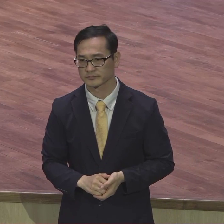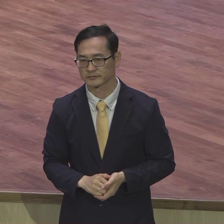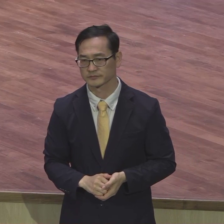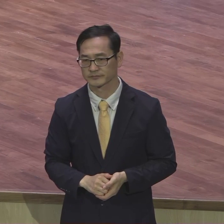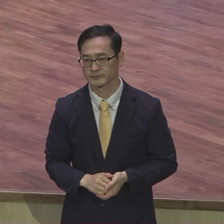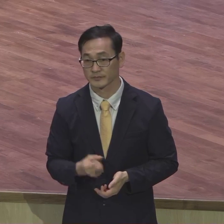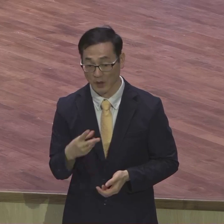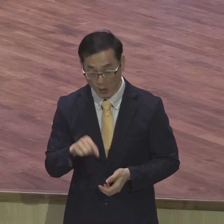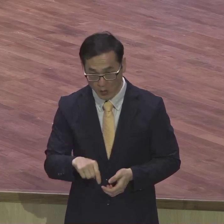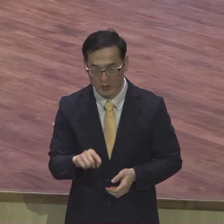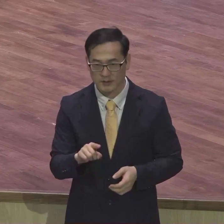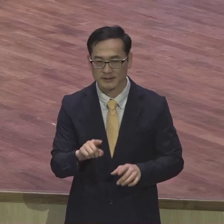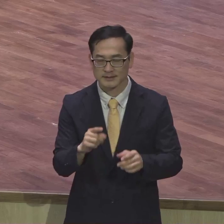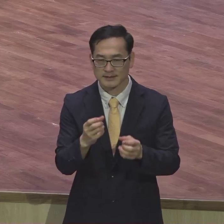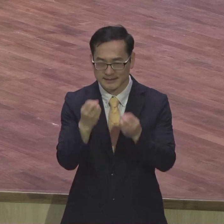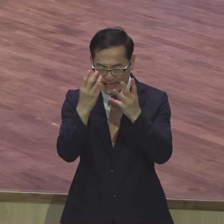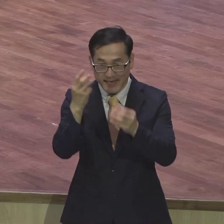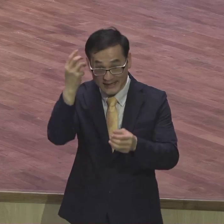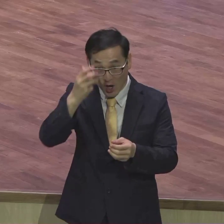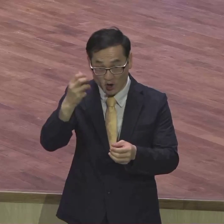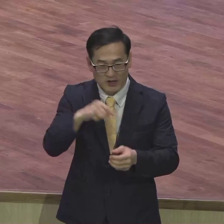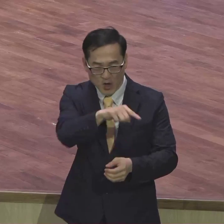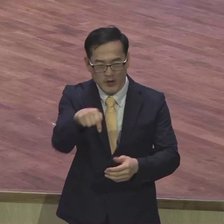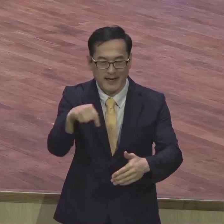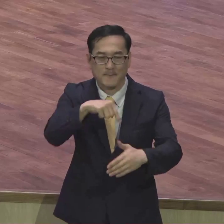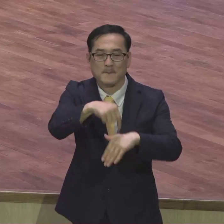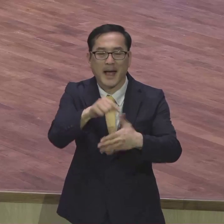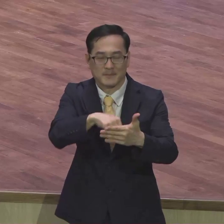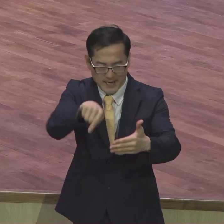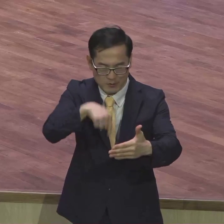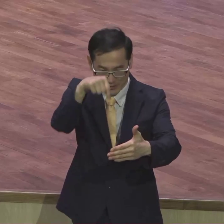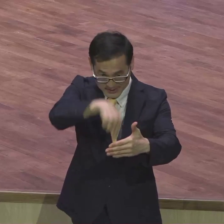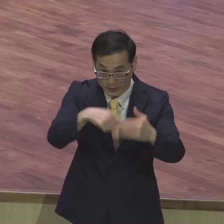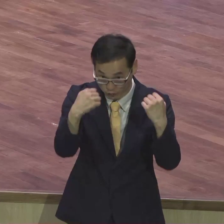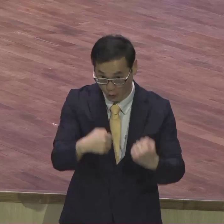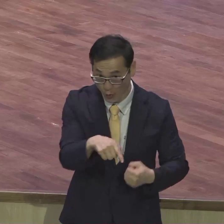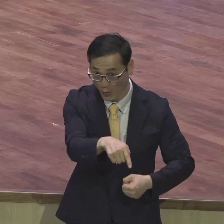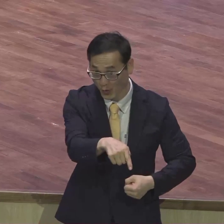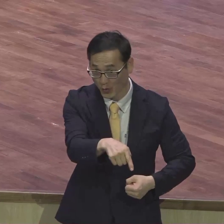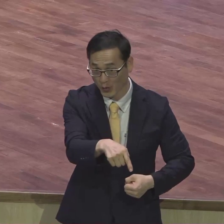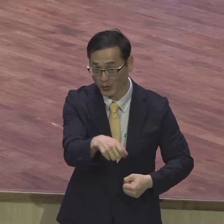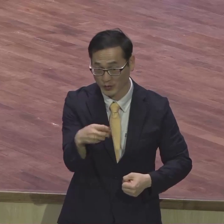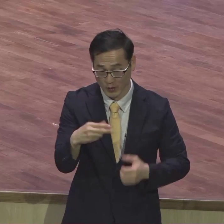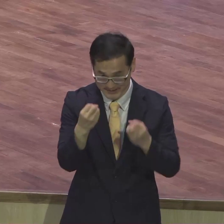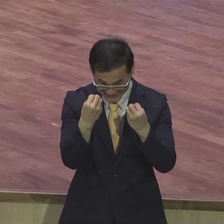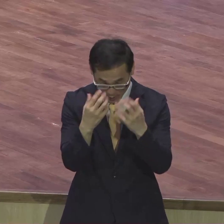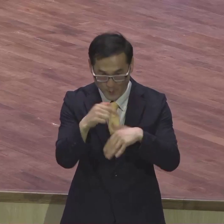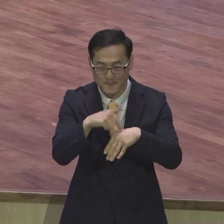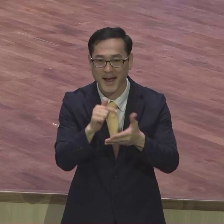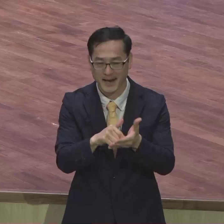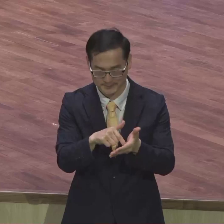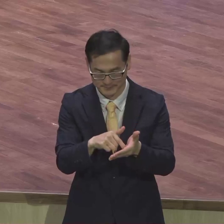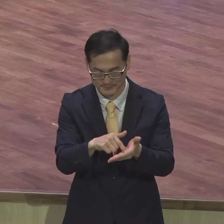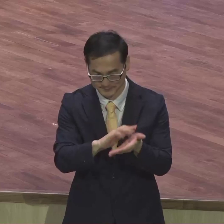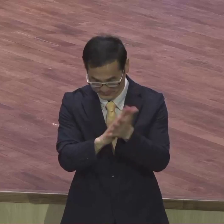새 영을 너희 속에 두고 새 마음을 너희에게 주되 너희 육신에게 굳은 마음을 제거하고